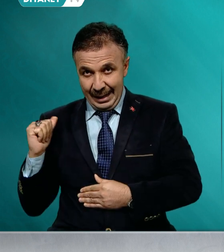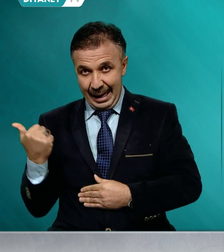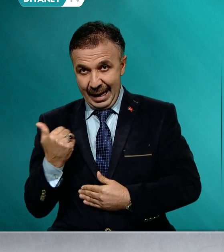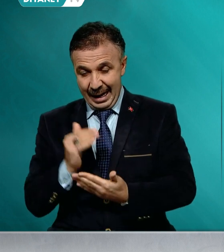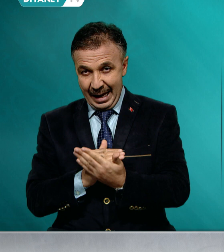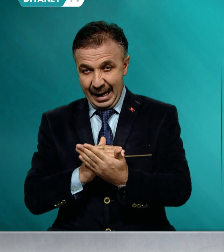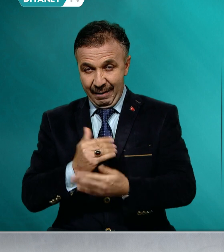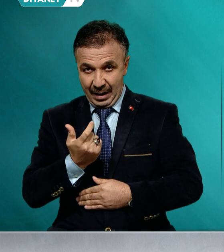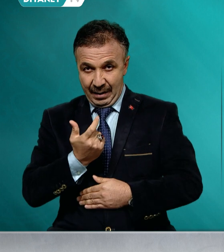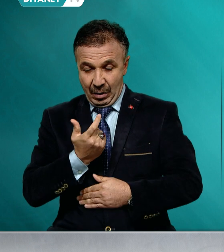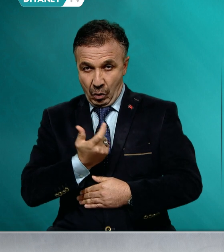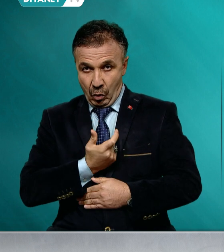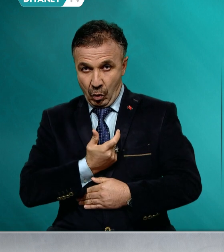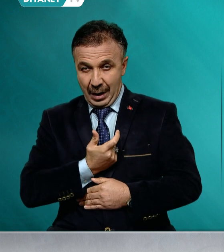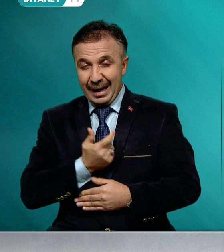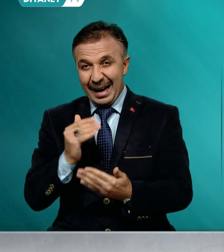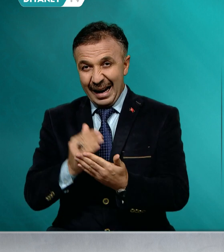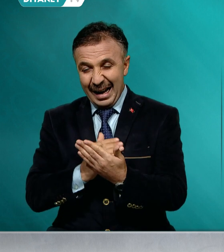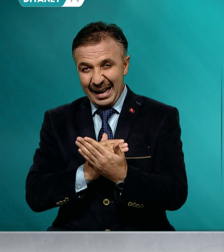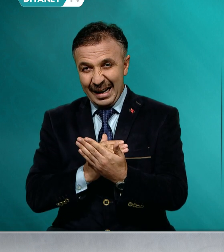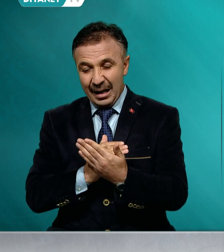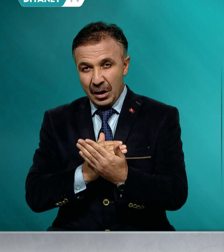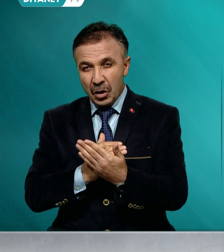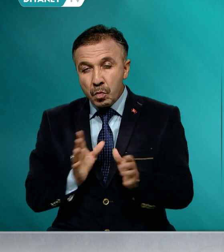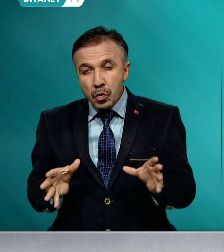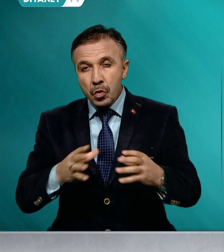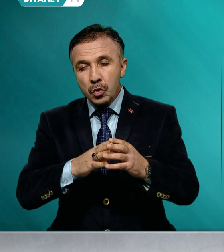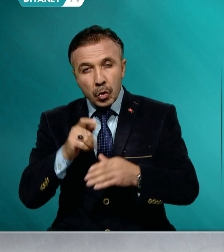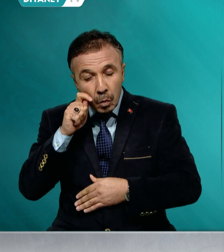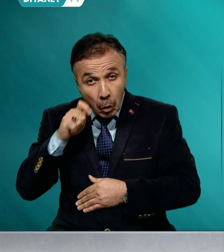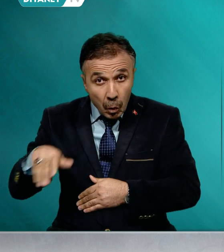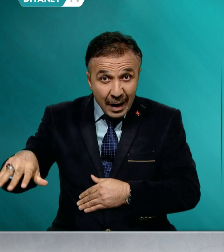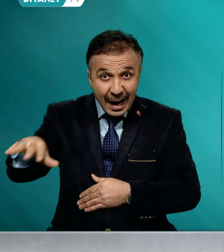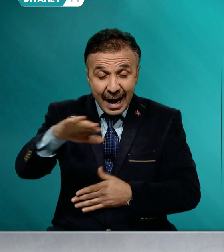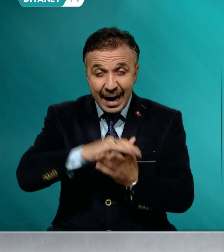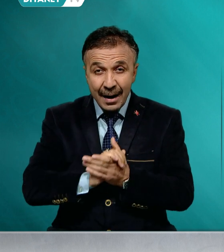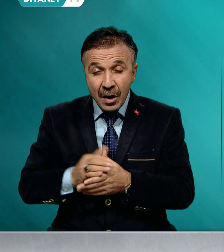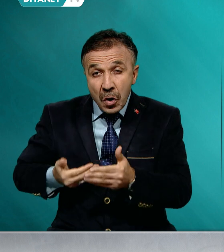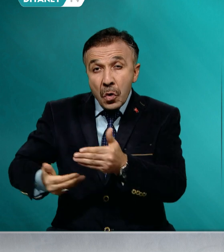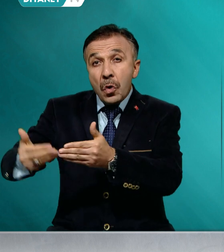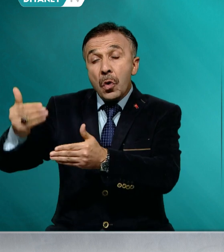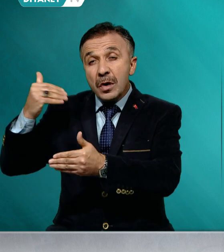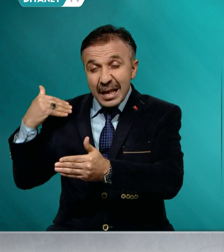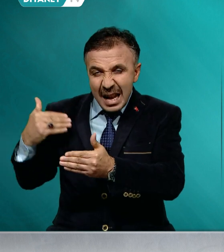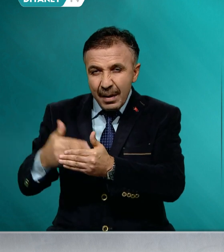bütünüdür. Müminler, öteden beri bu değerlere sımsıkı sarılmış,